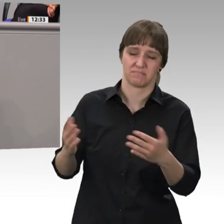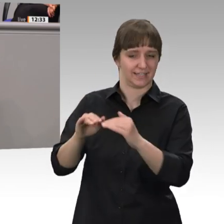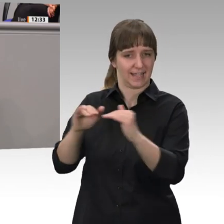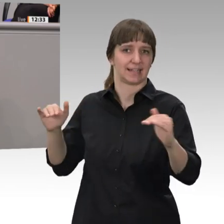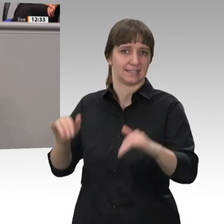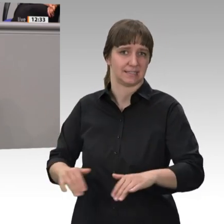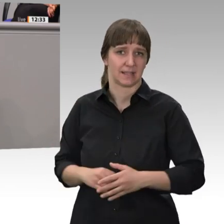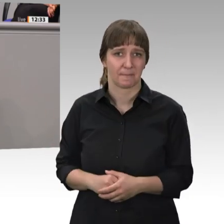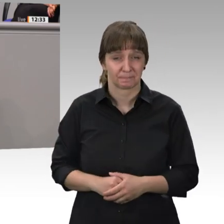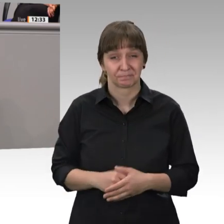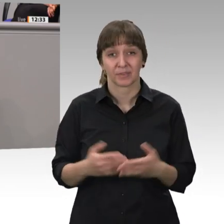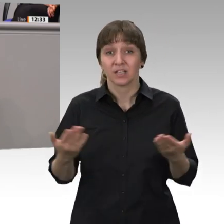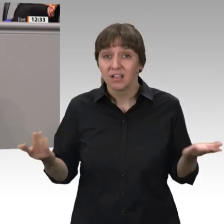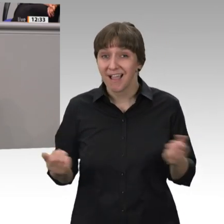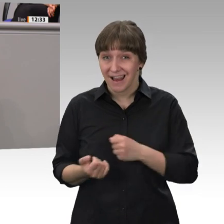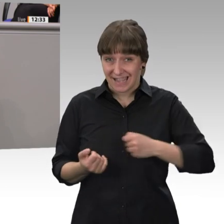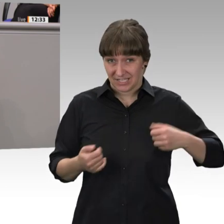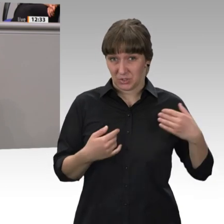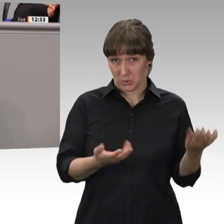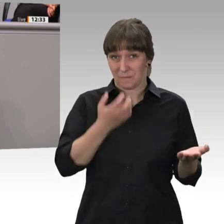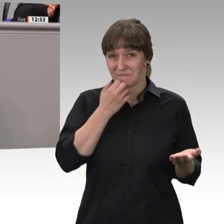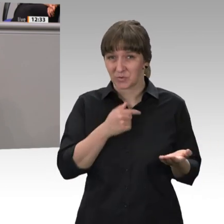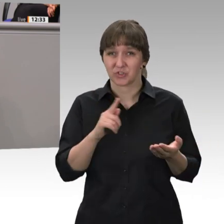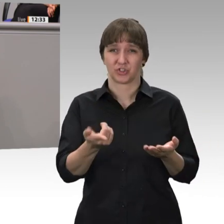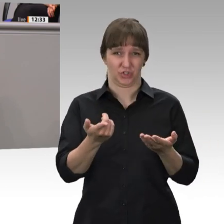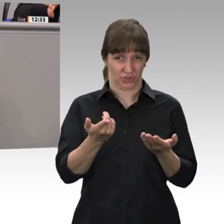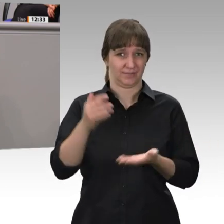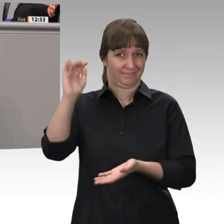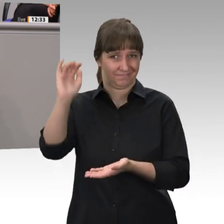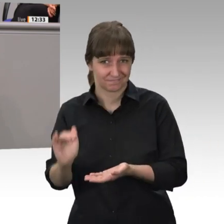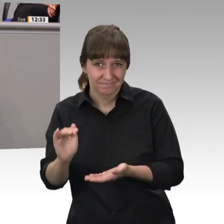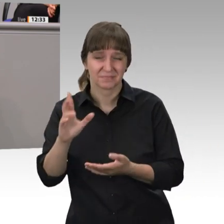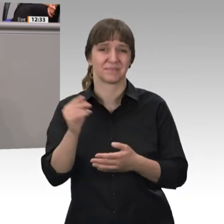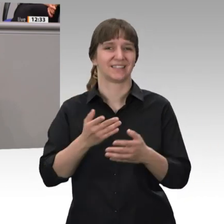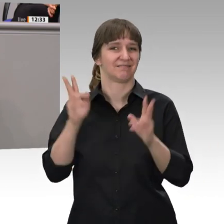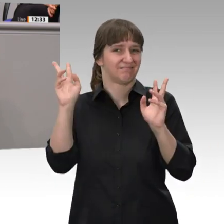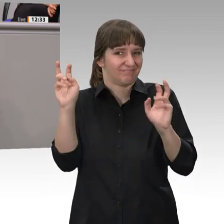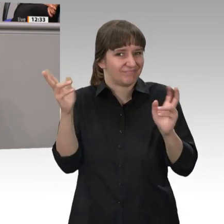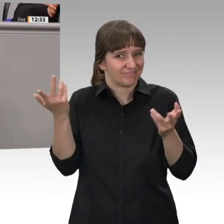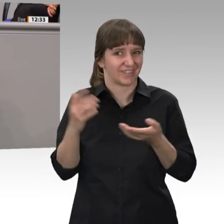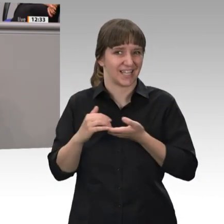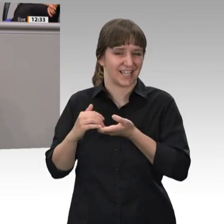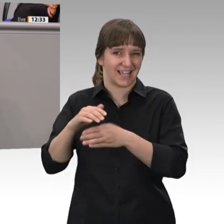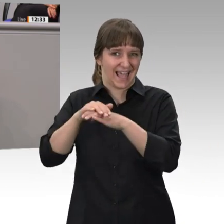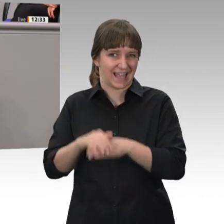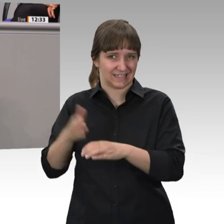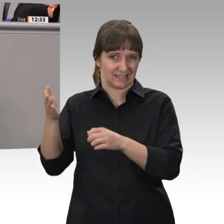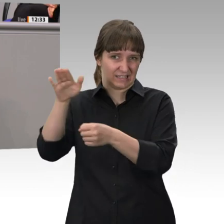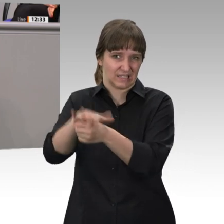aufzuheben in Kombination mit dem neuen Rentendeckel, ist auch sehr kreativ. Sehr kreativ, wenn man eine neue Steuer